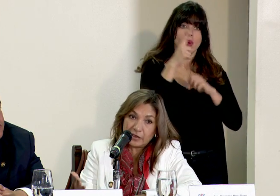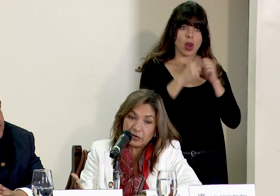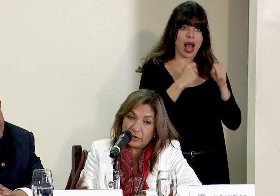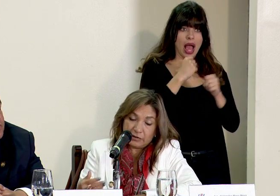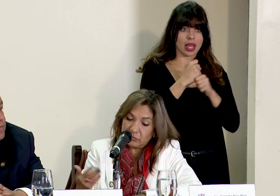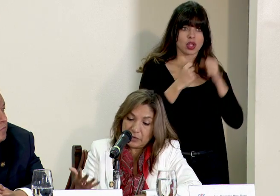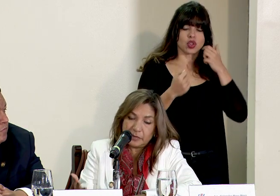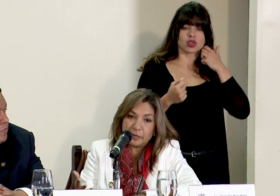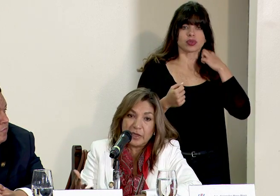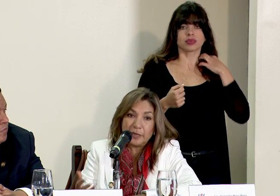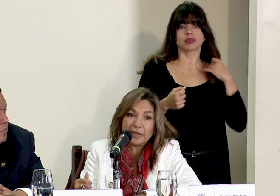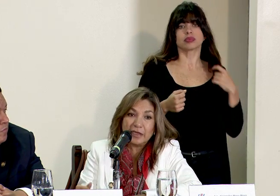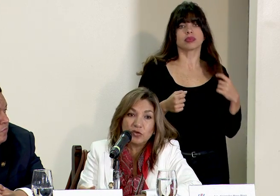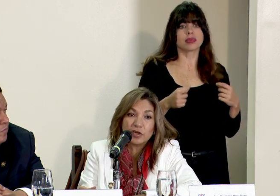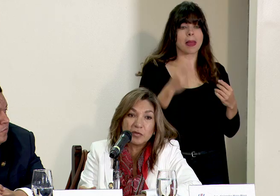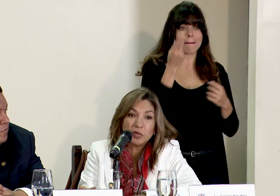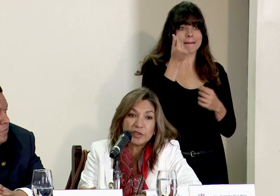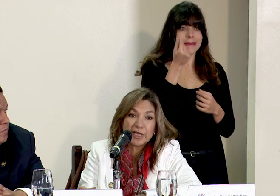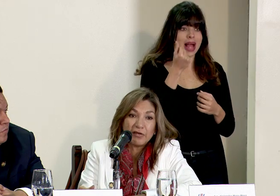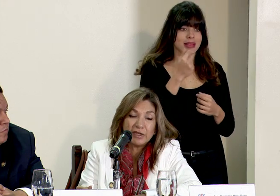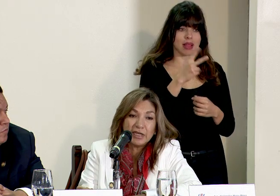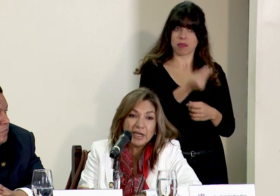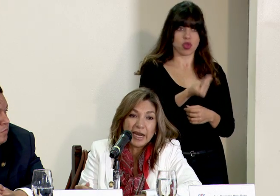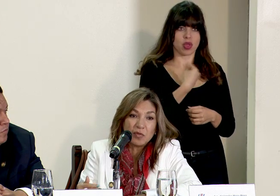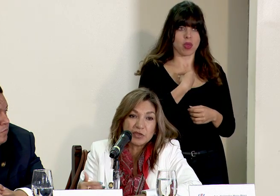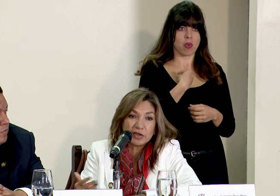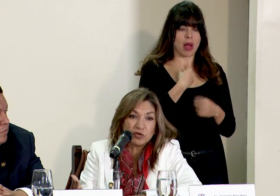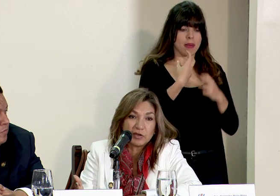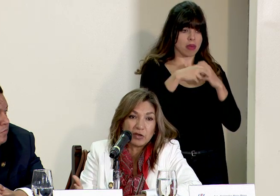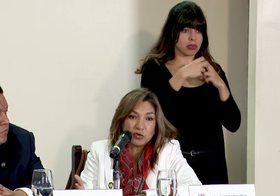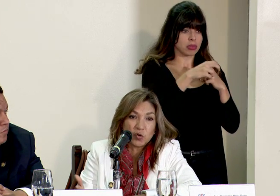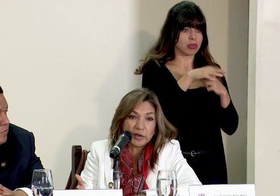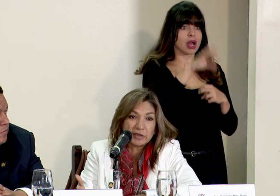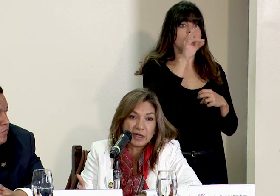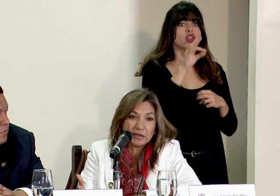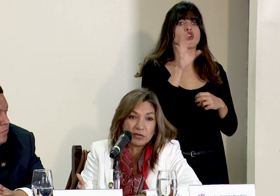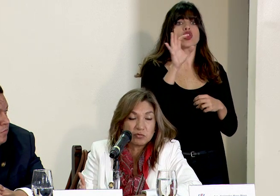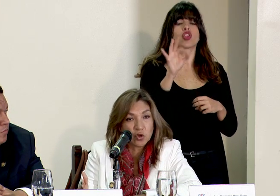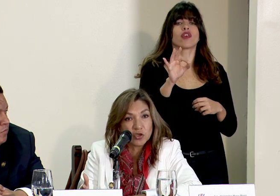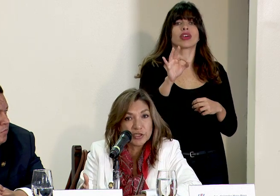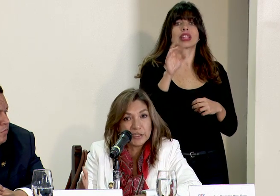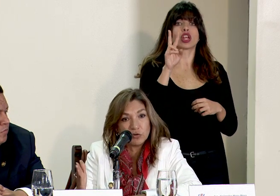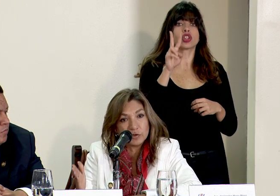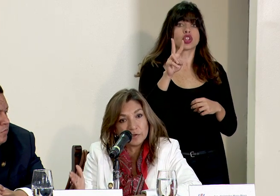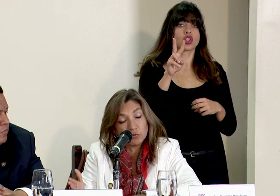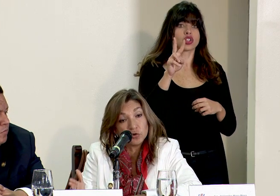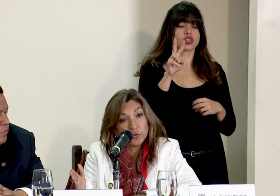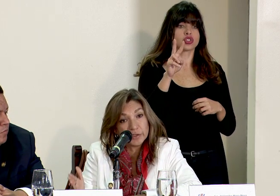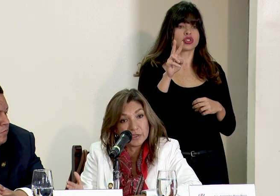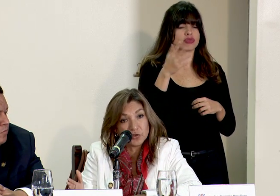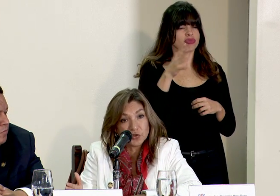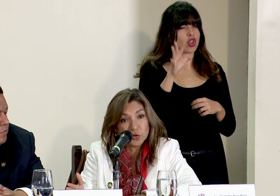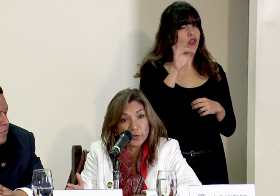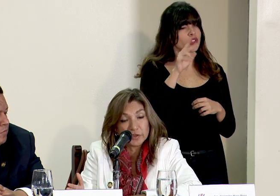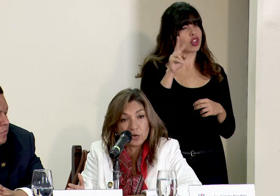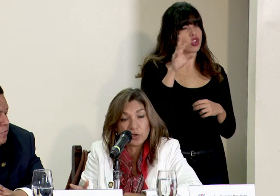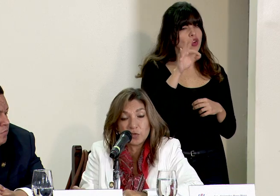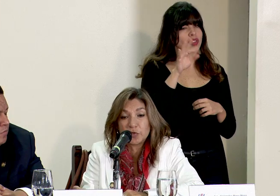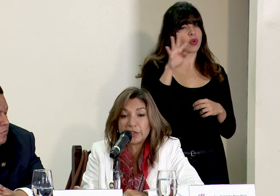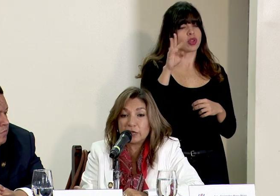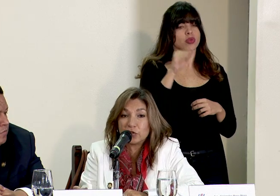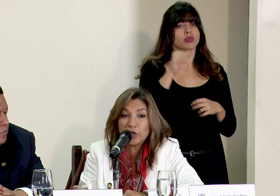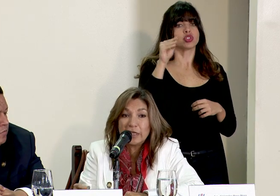de plata no reembolsable hemos encontrado un 92 y entre un 92 y un